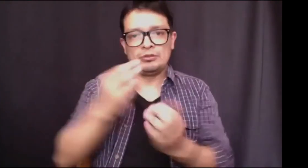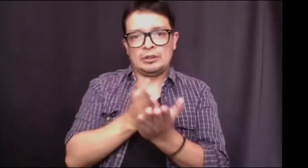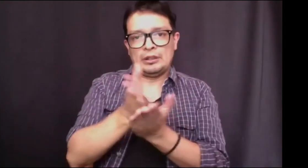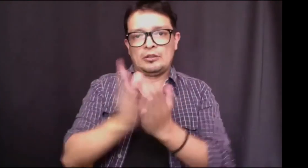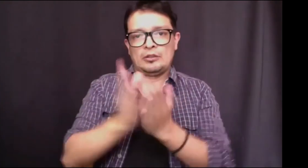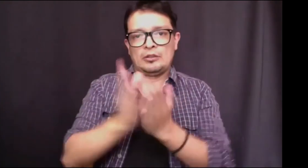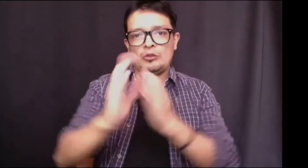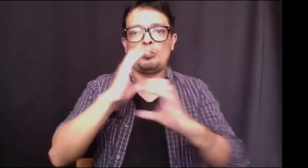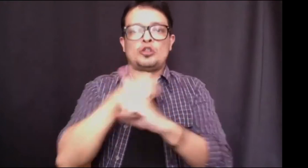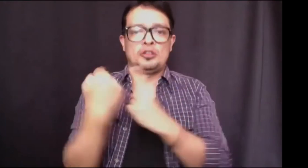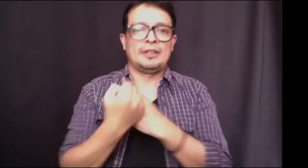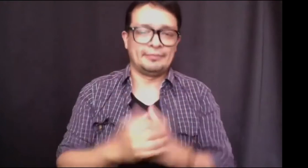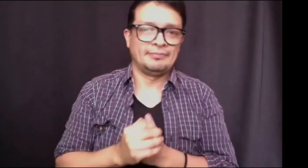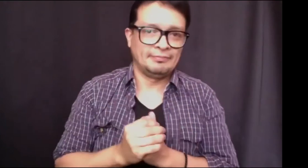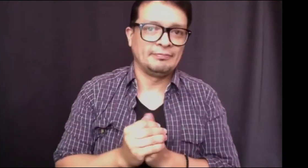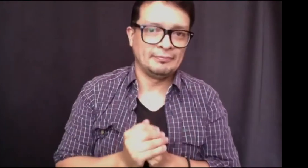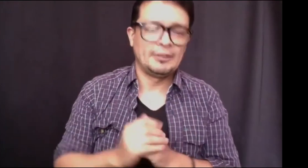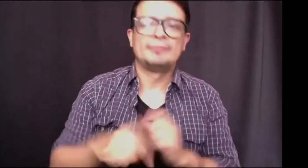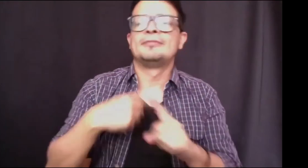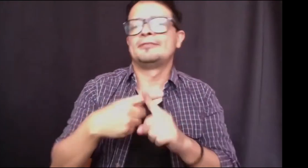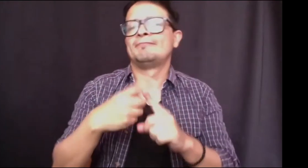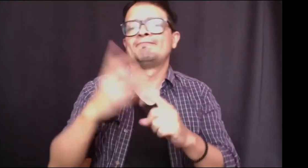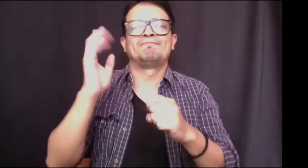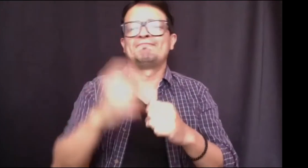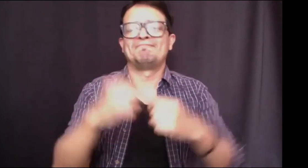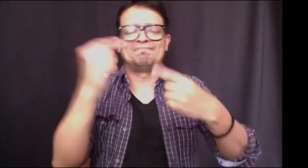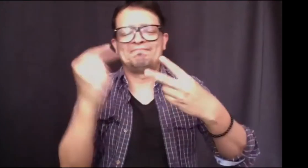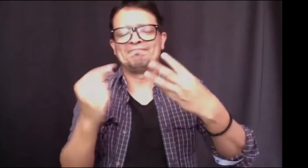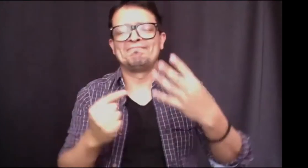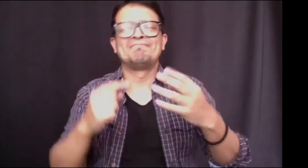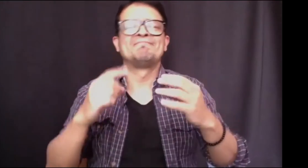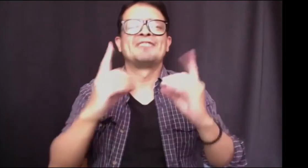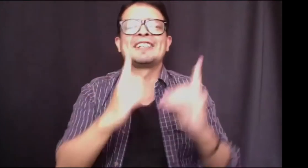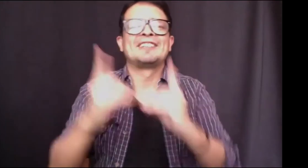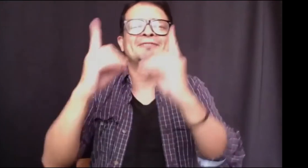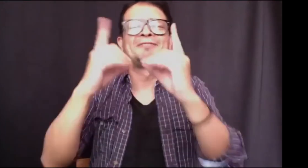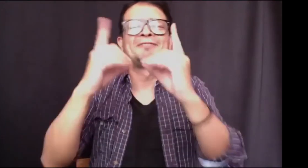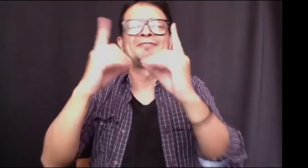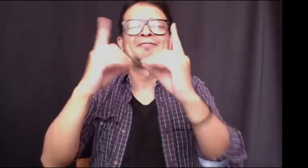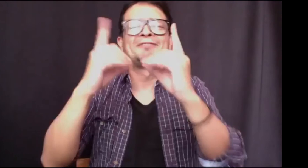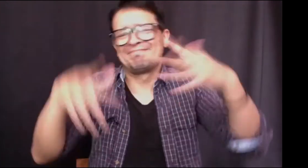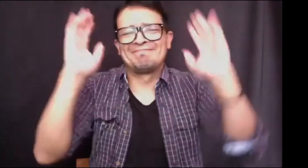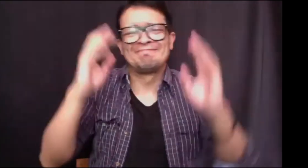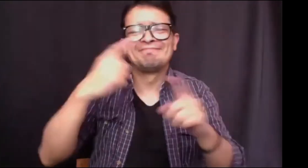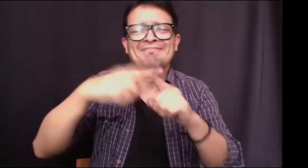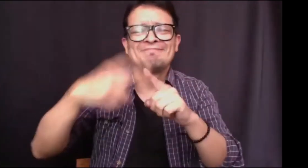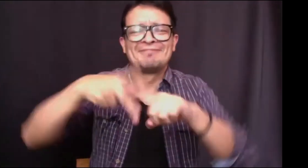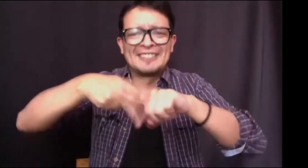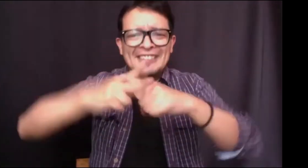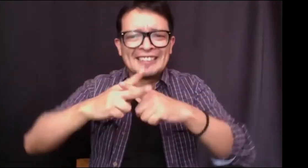casa, por supuesto, y también en la Universidad del Valle, pero esa es mi profesión como tal. Y bueno, tengo otros doctorados,